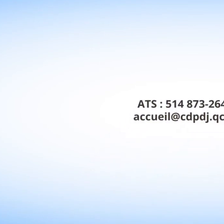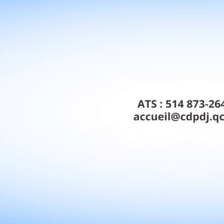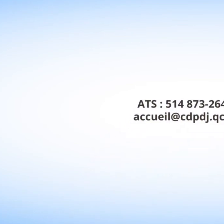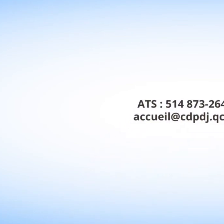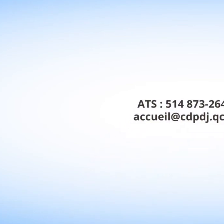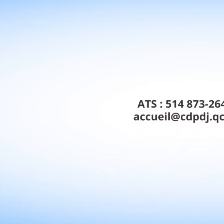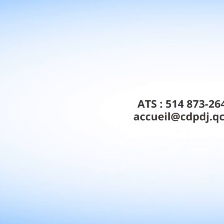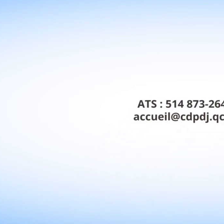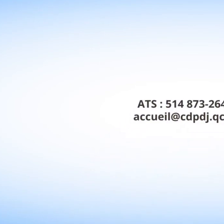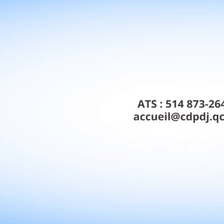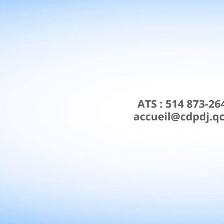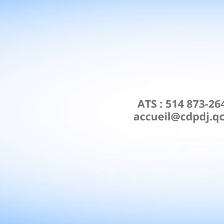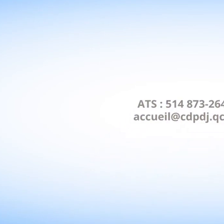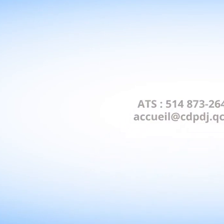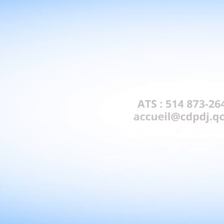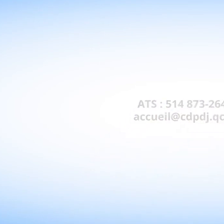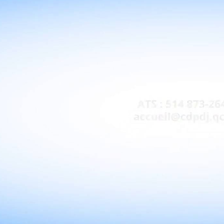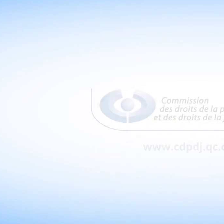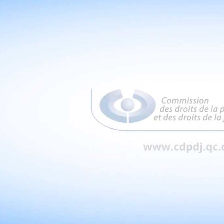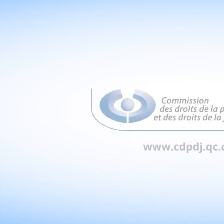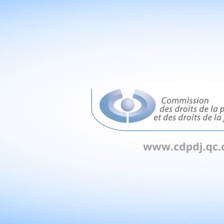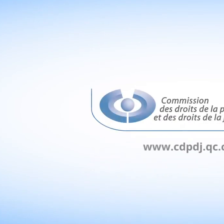cdpdj.qc.ca. ...